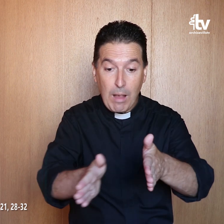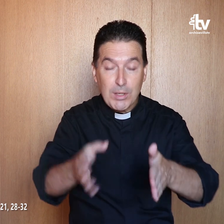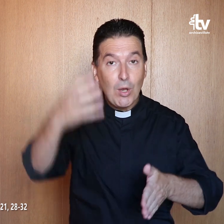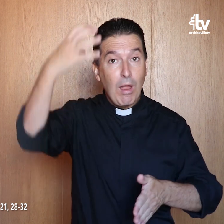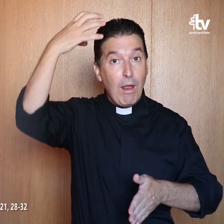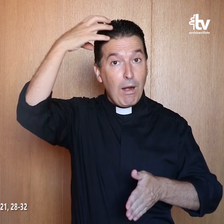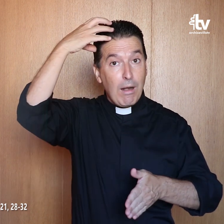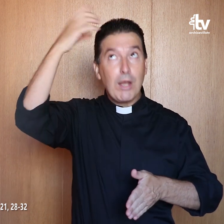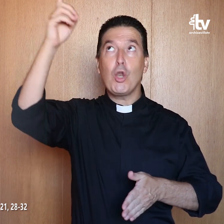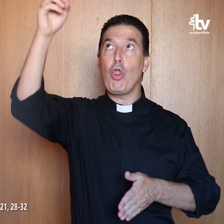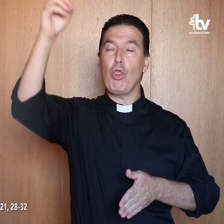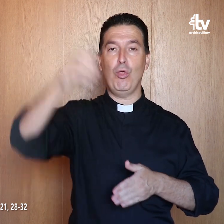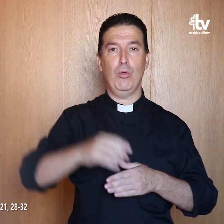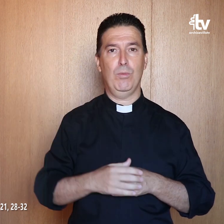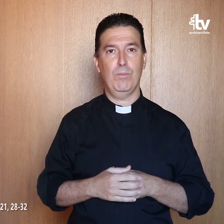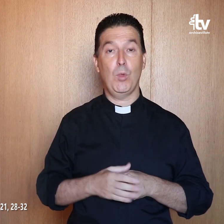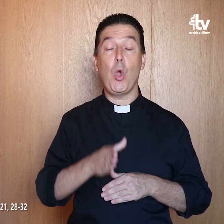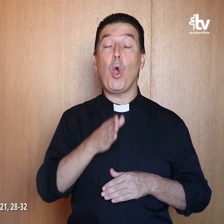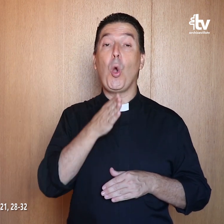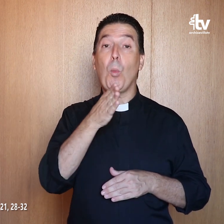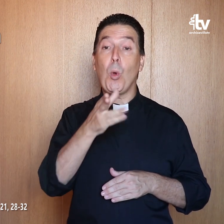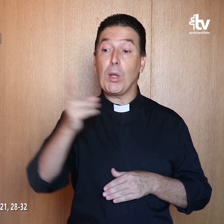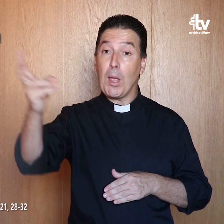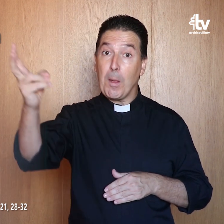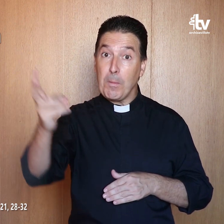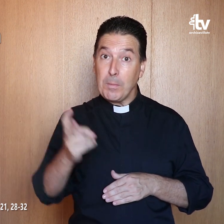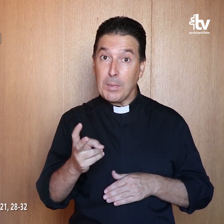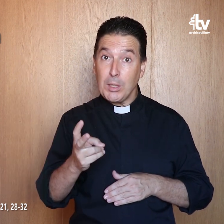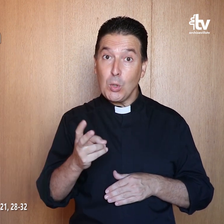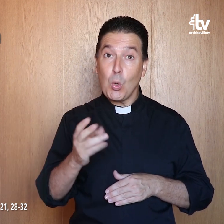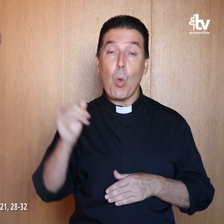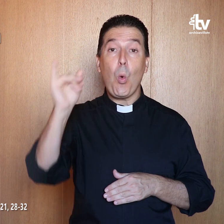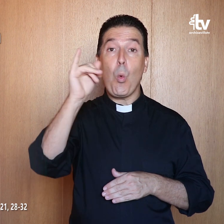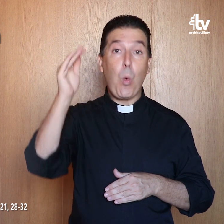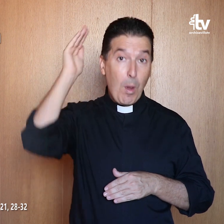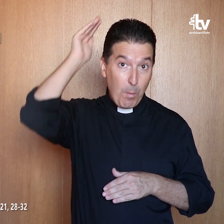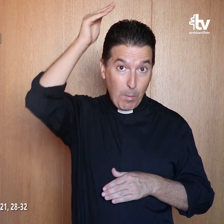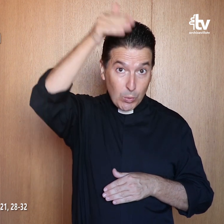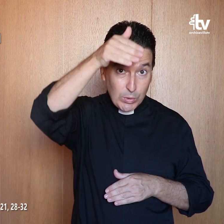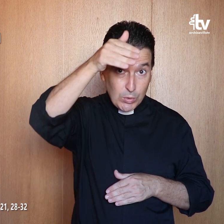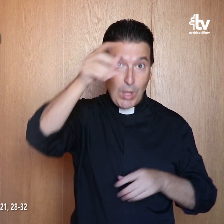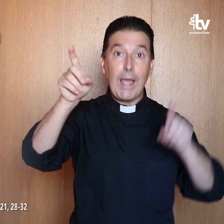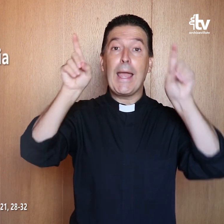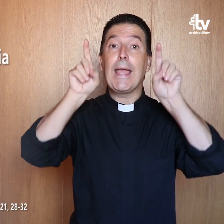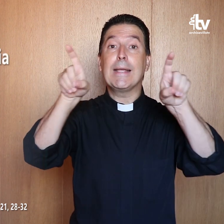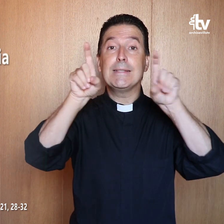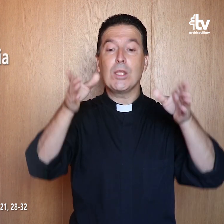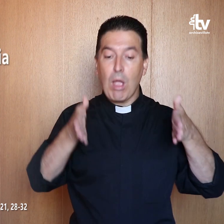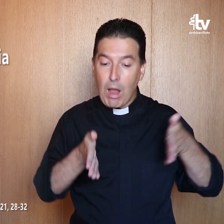En el reino de Dios. Porque vino Juan a vosotros enseñándoos